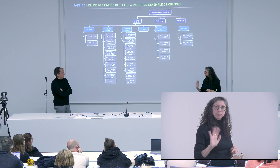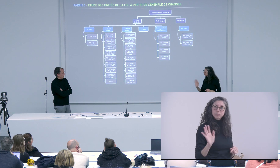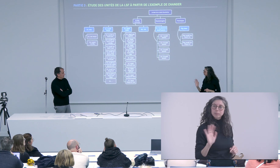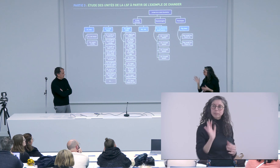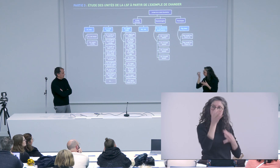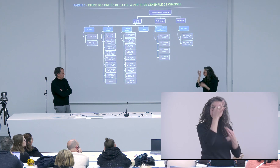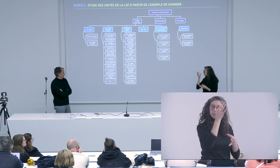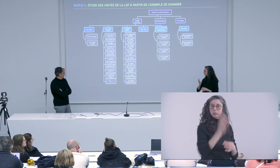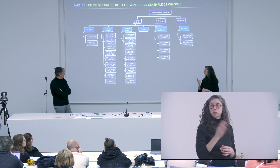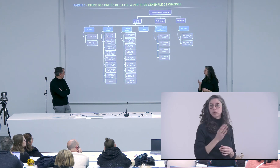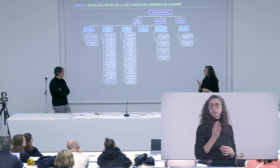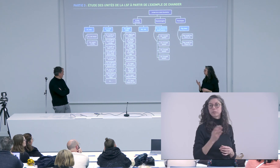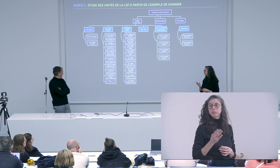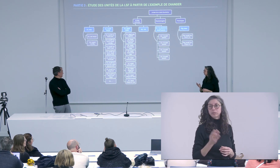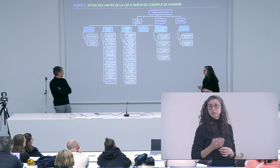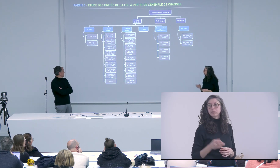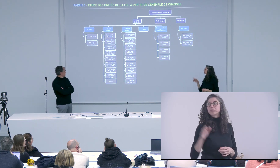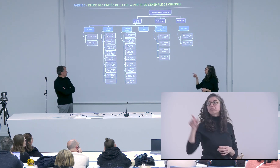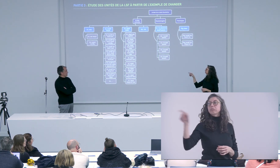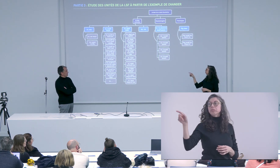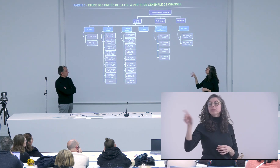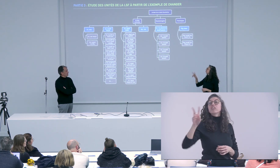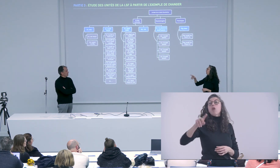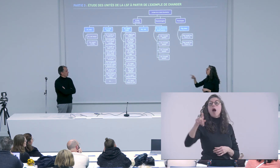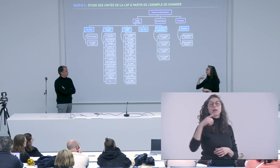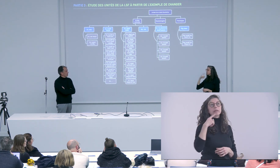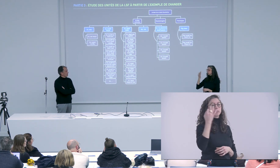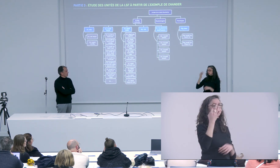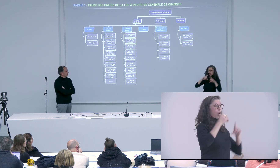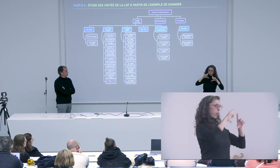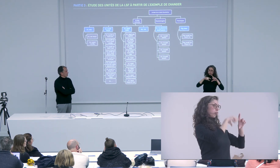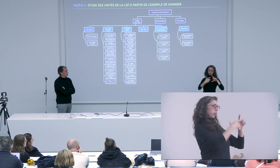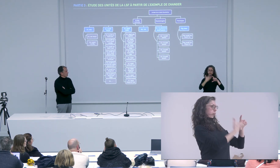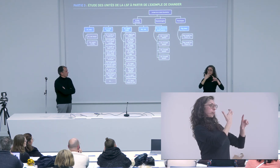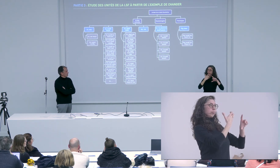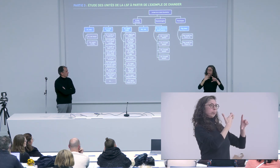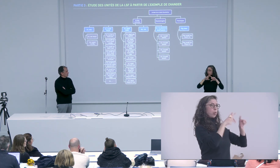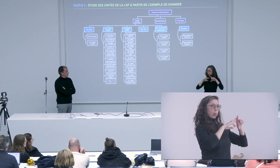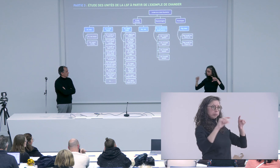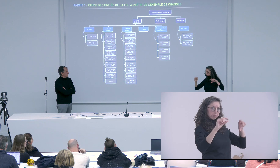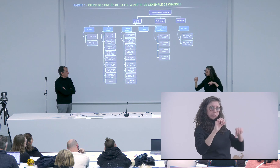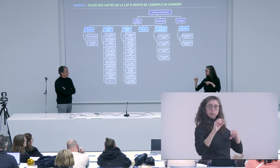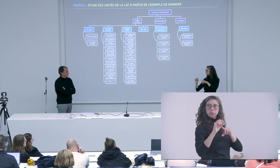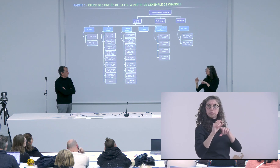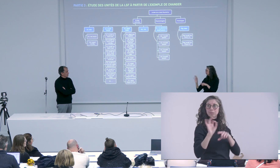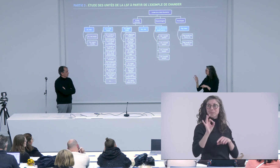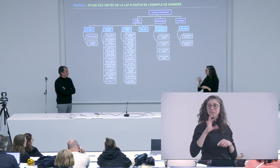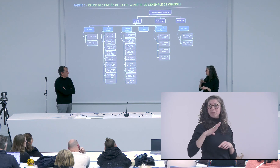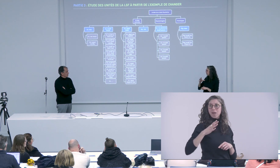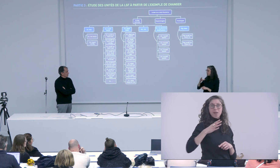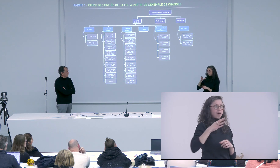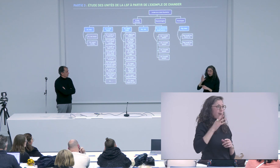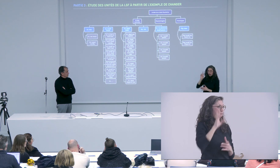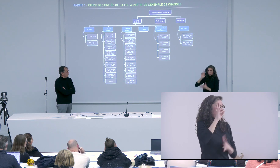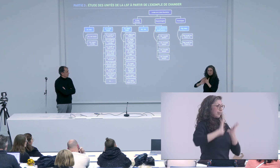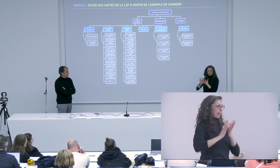que peut-être que nous on ne va pas du tout voir de différence donc je pense que ça c'était un besoin que j'avais de faire vraiment des différences très claires entre les différents